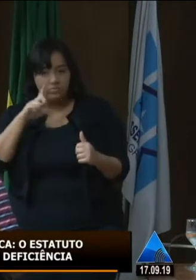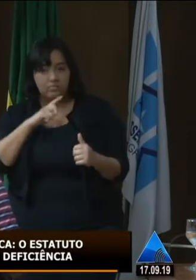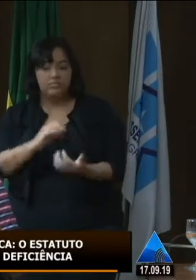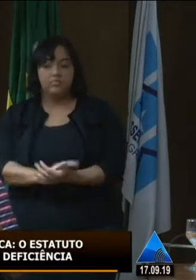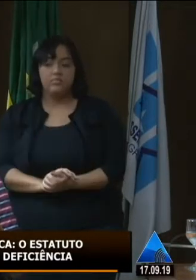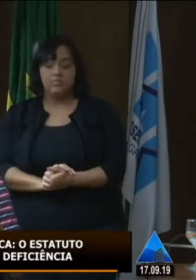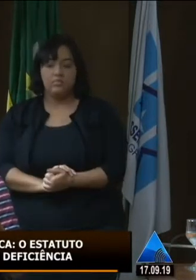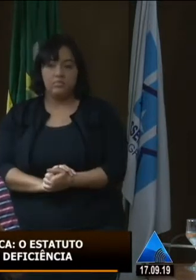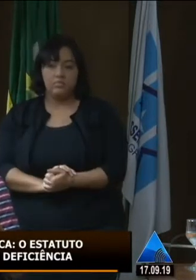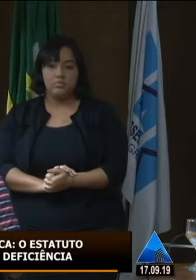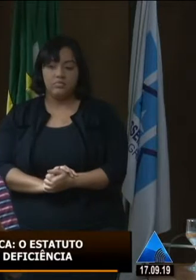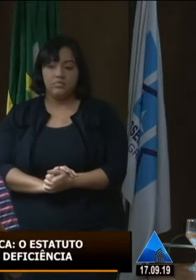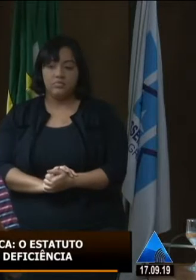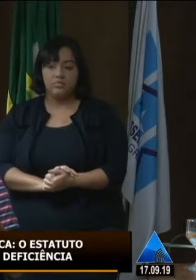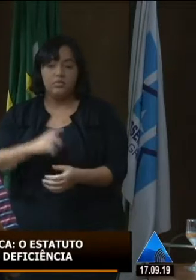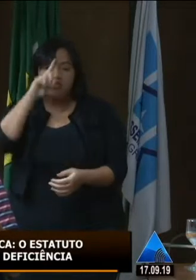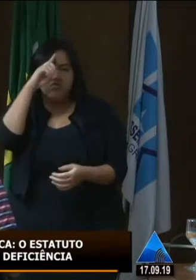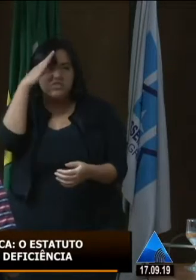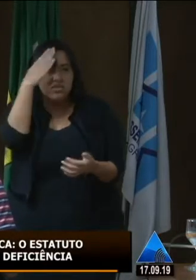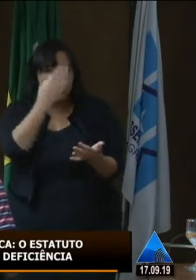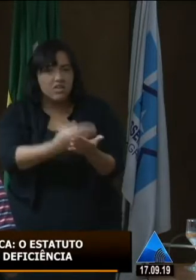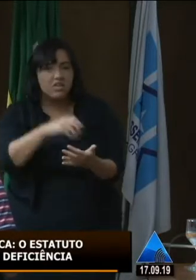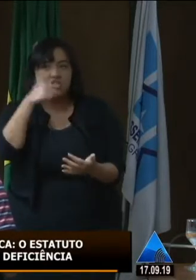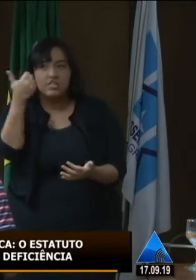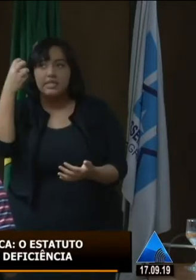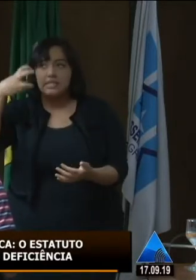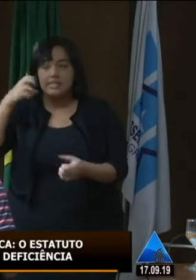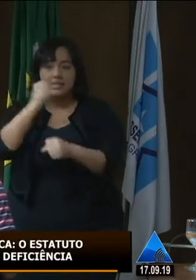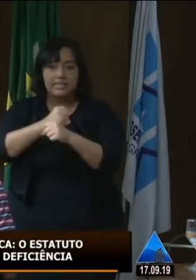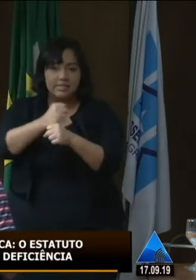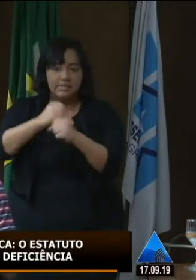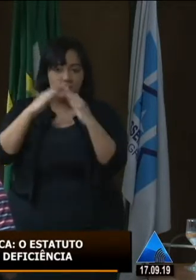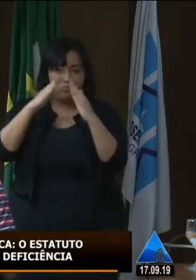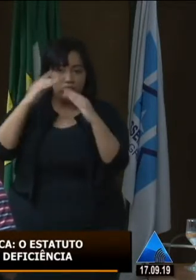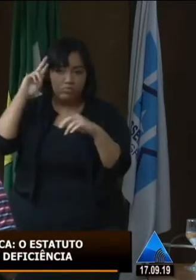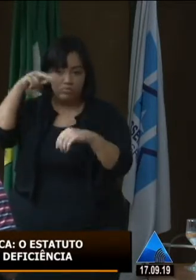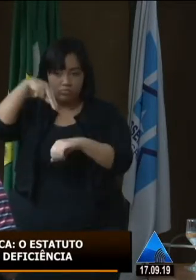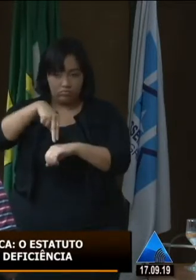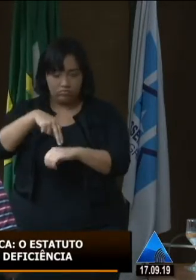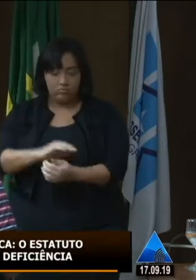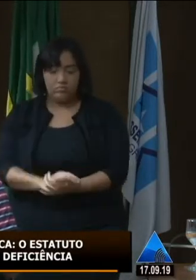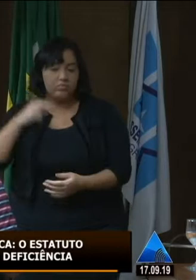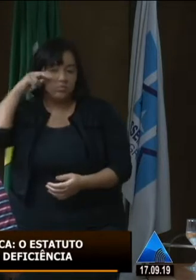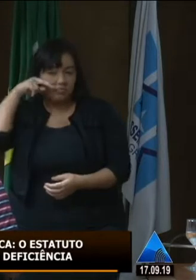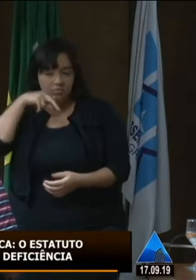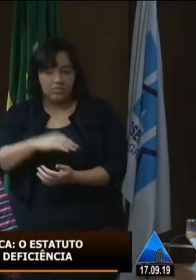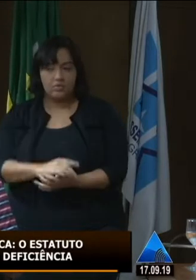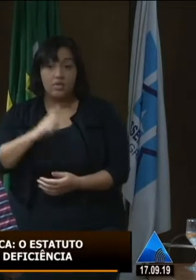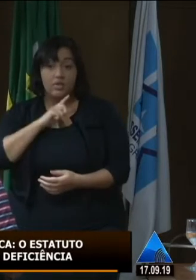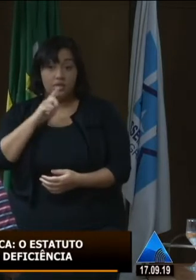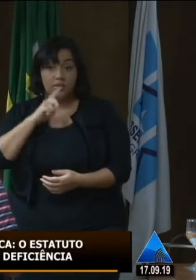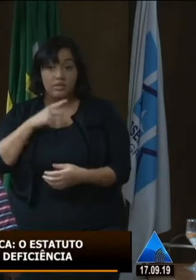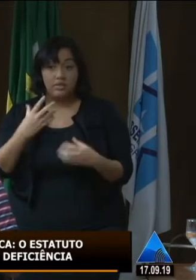O senhor acredita, deputado, que em 13 anos morando no estado, morando em Natal, há muitas